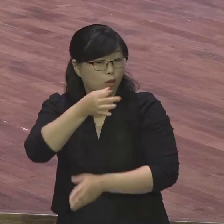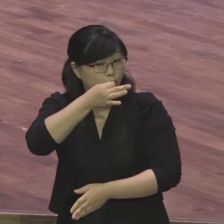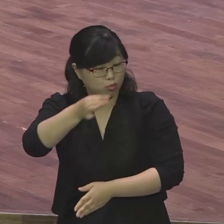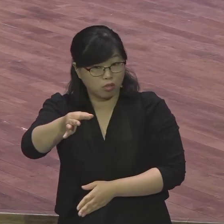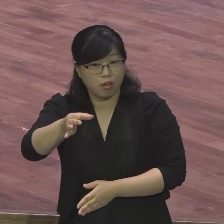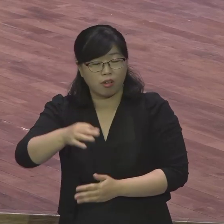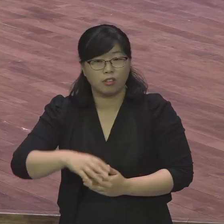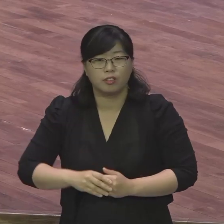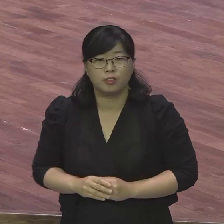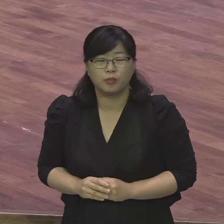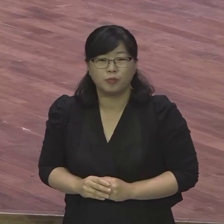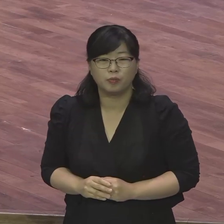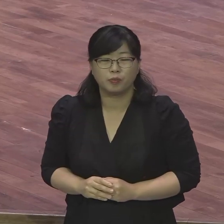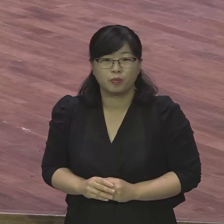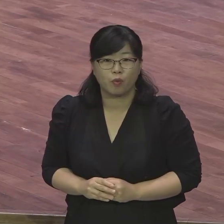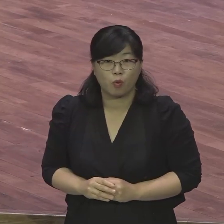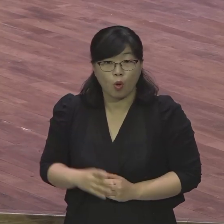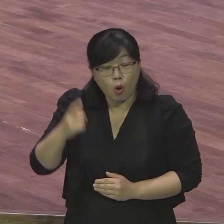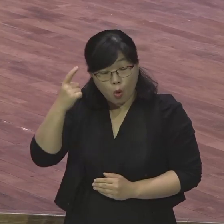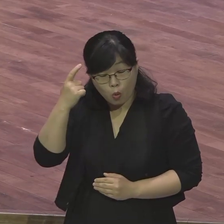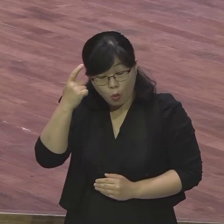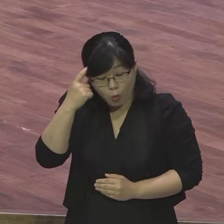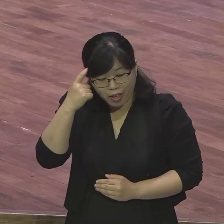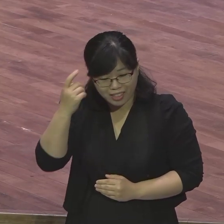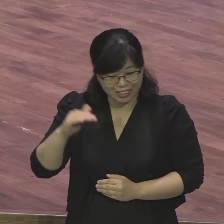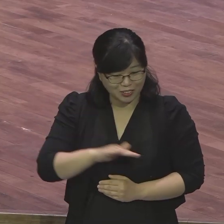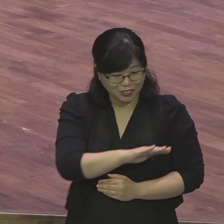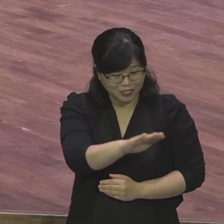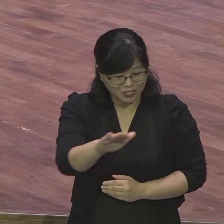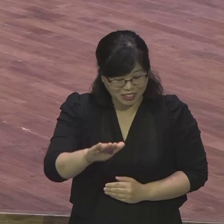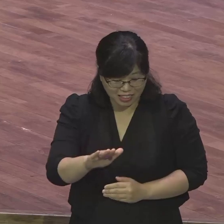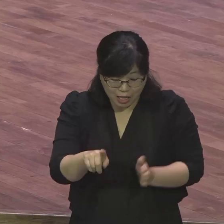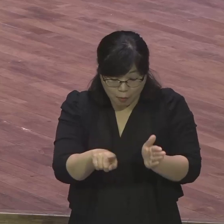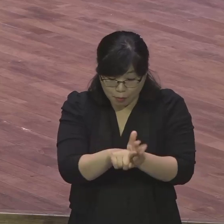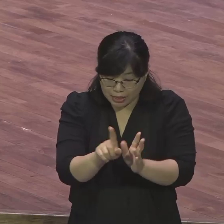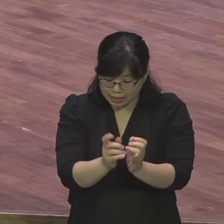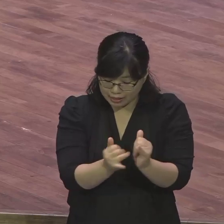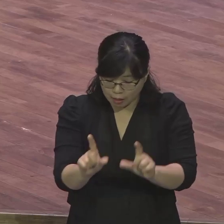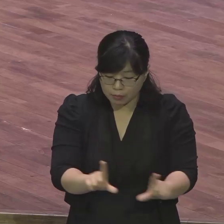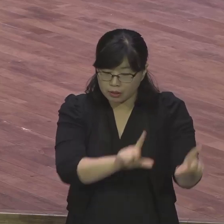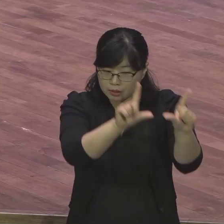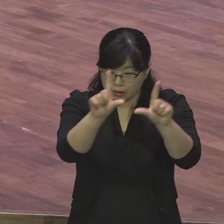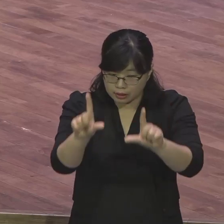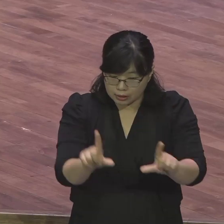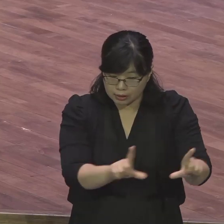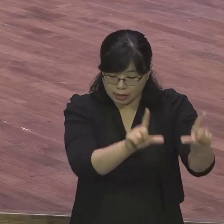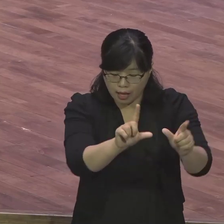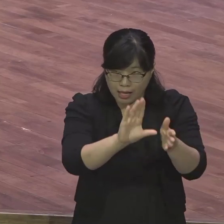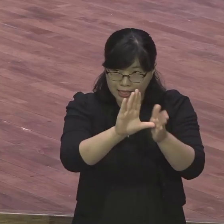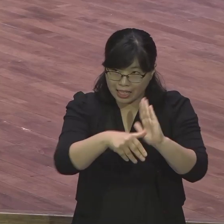삶을 완벽하게 보장해 주시는 성령의 역사를 강조하고 있어요.